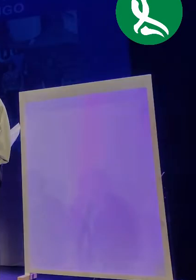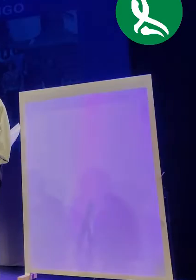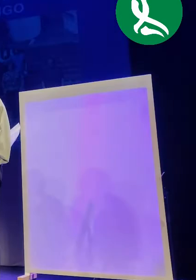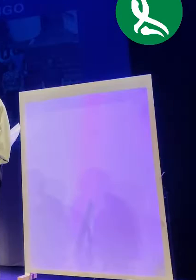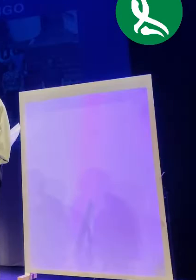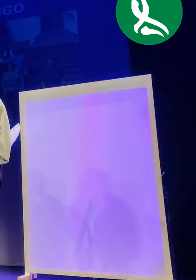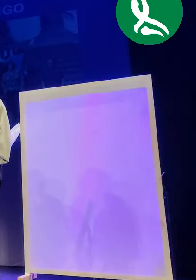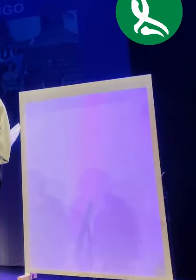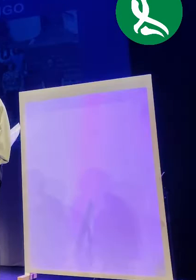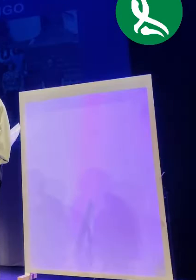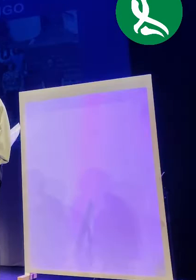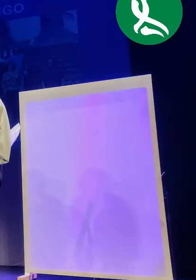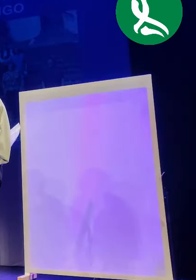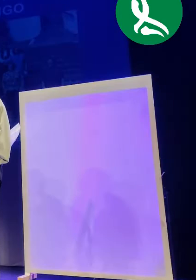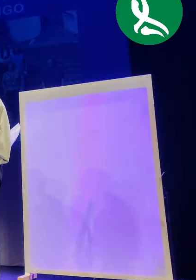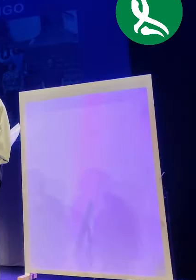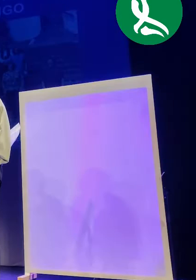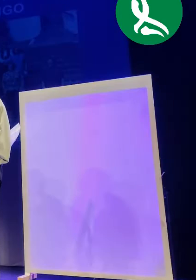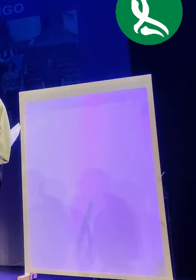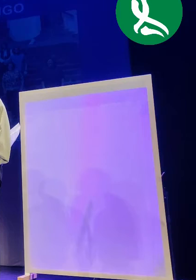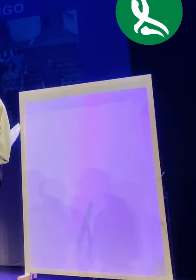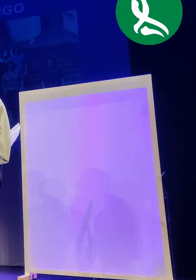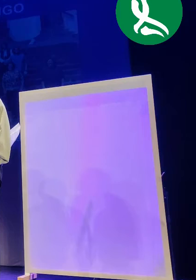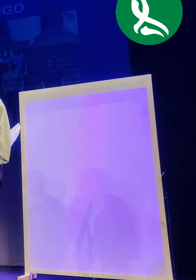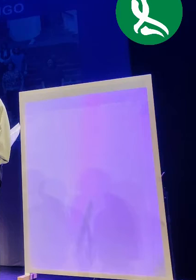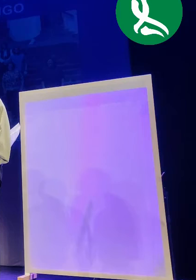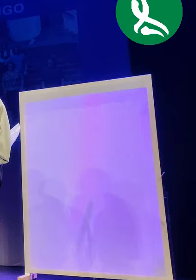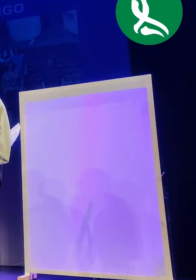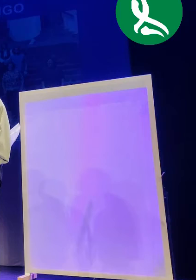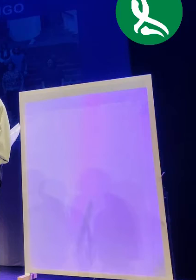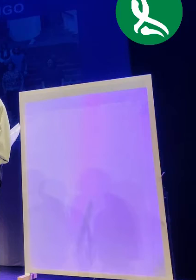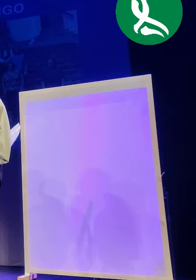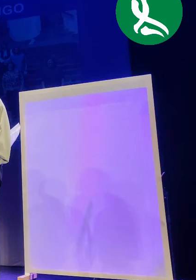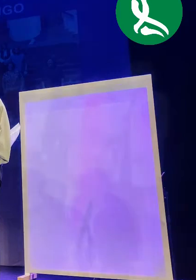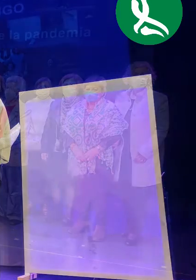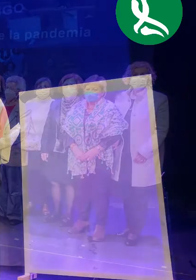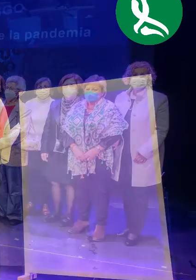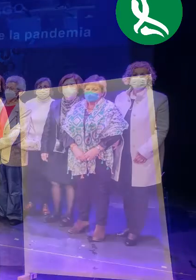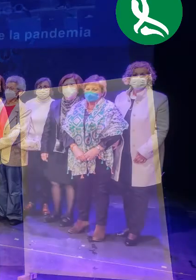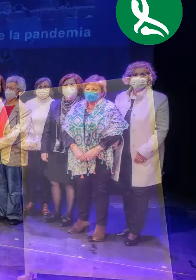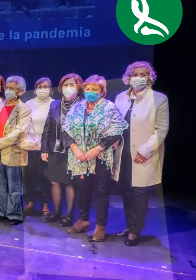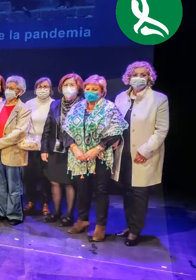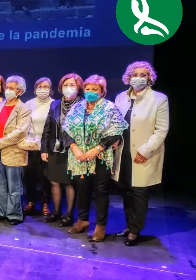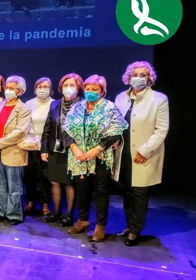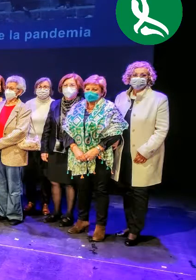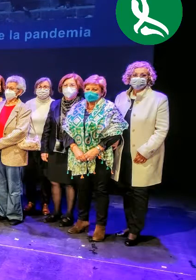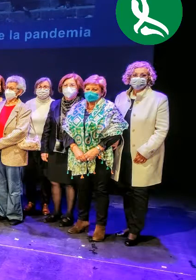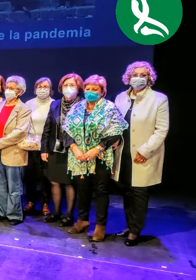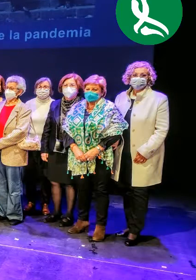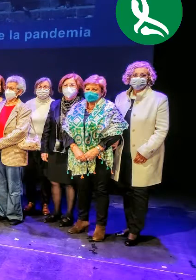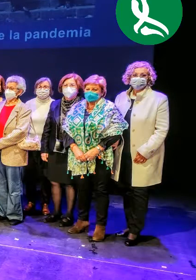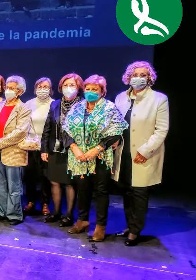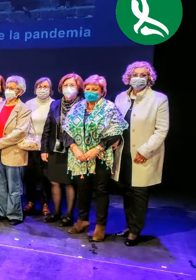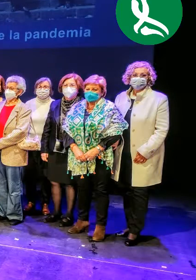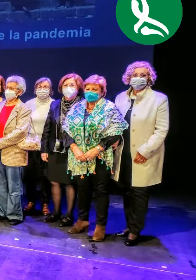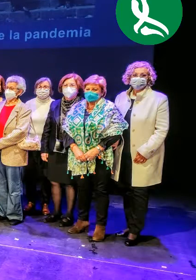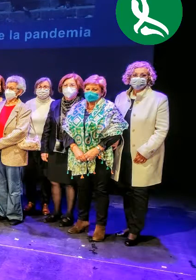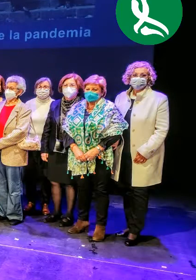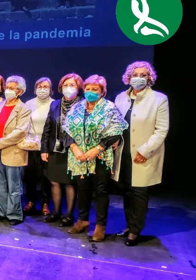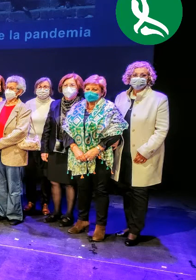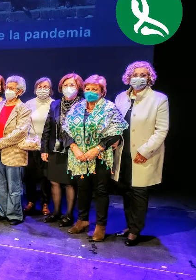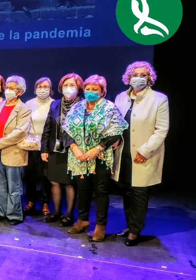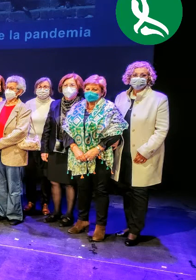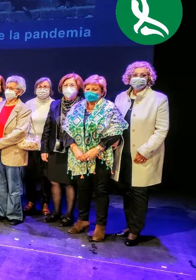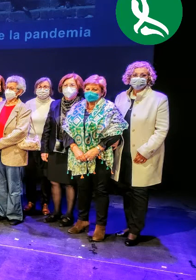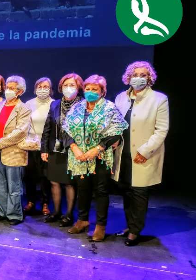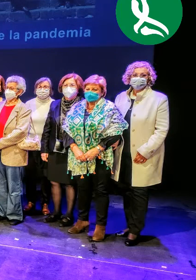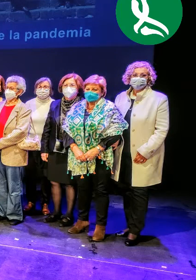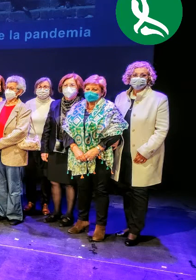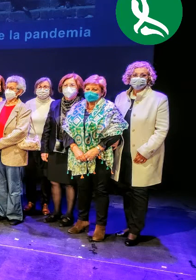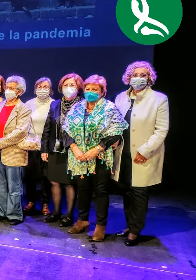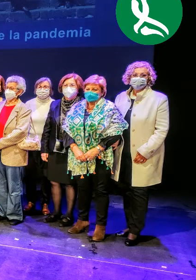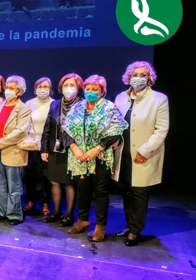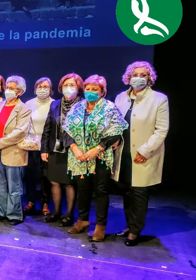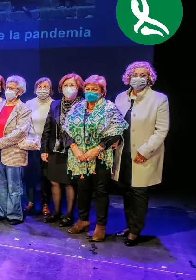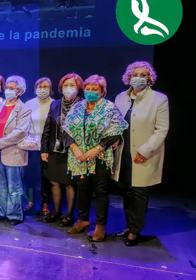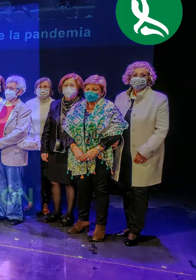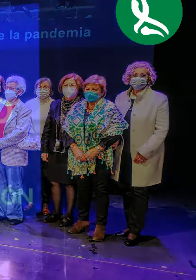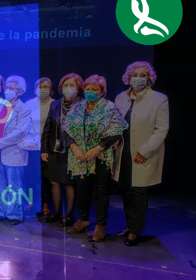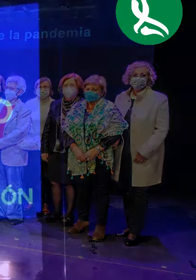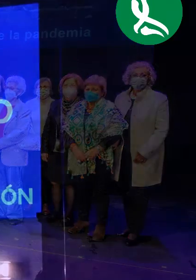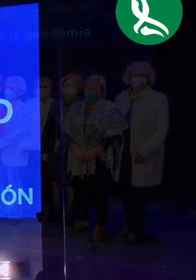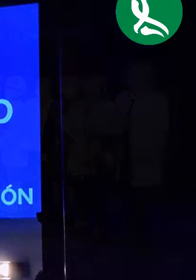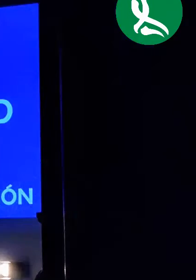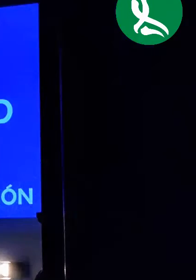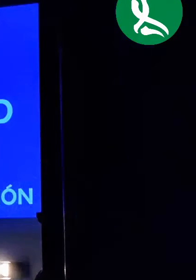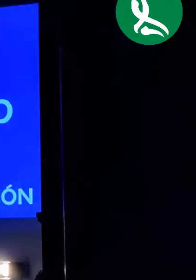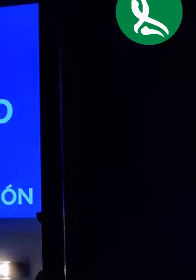miembros de esta familia. Y por último, pero no por ello menos importante, a Checa, que sin su esfuerzo constante y sin